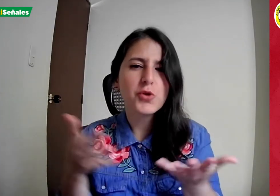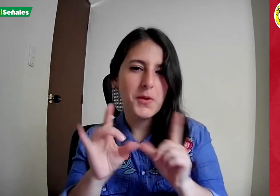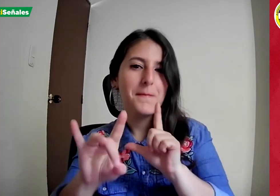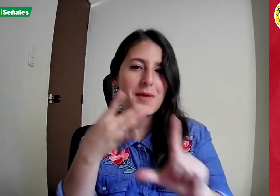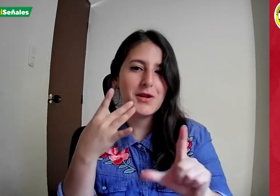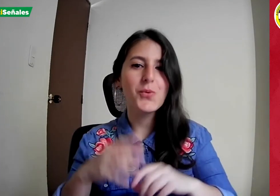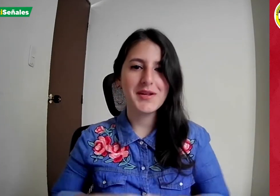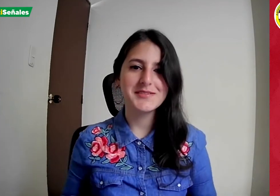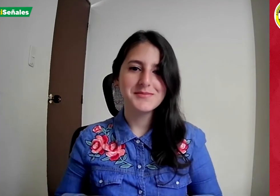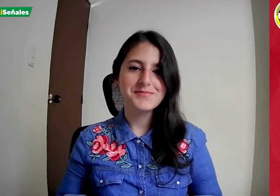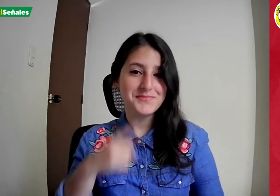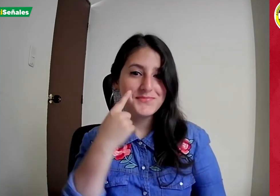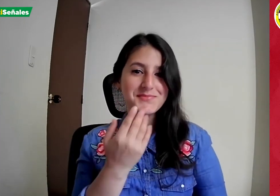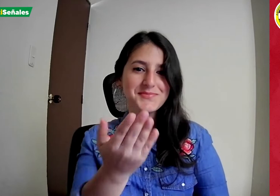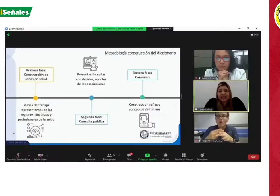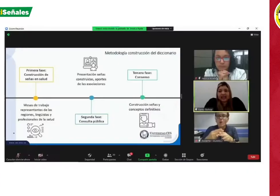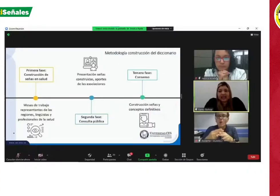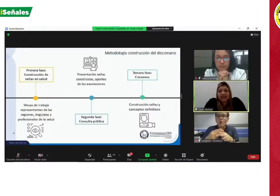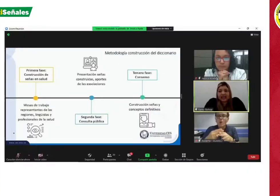lengua de señas. Se hizo de manera virtual. Miremos.